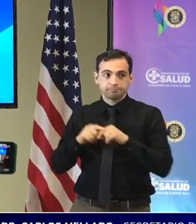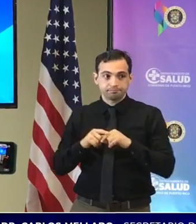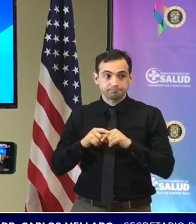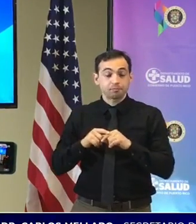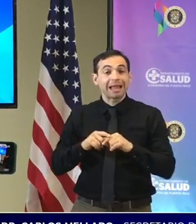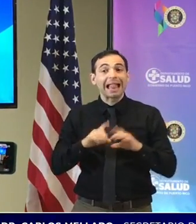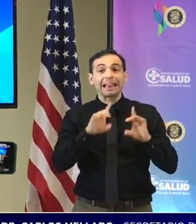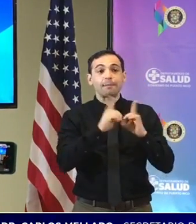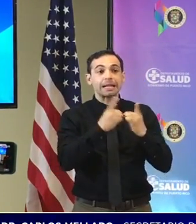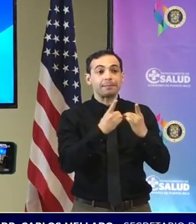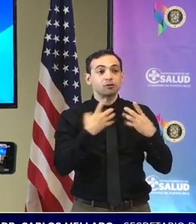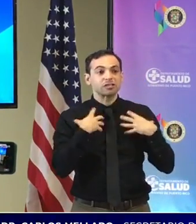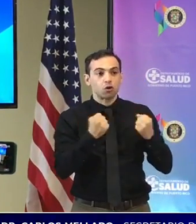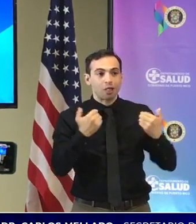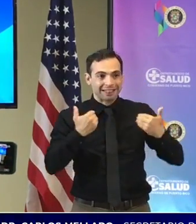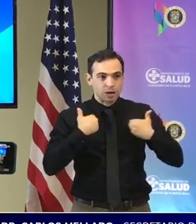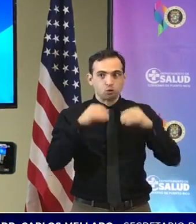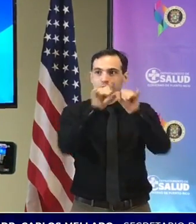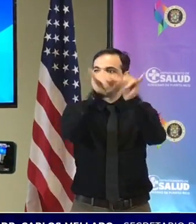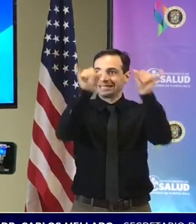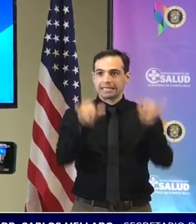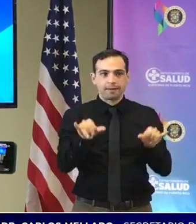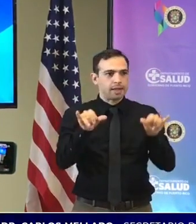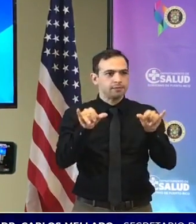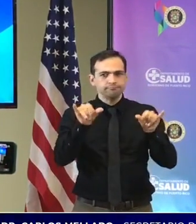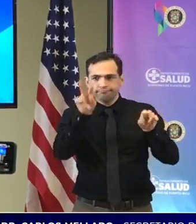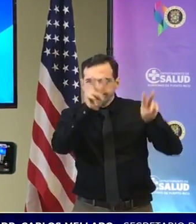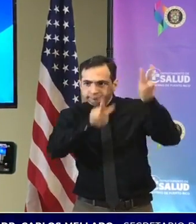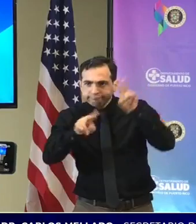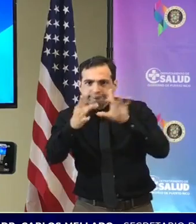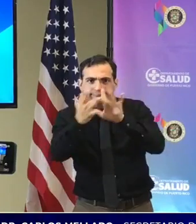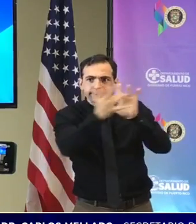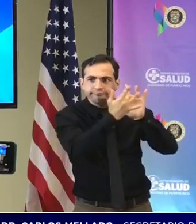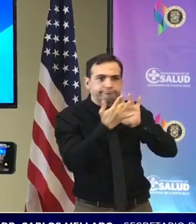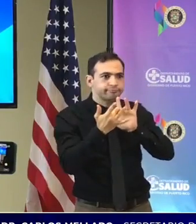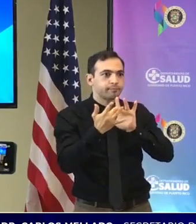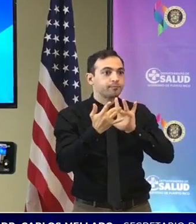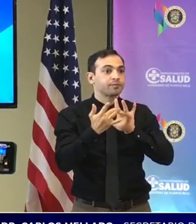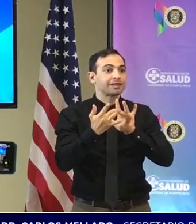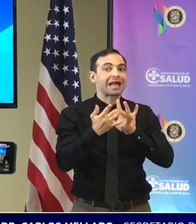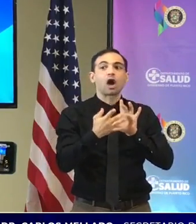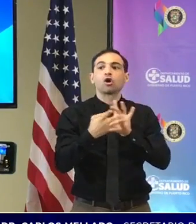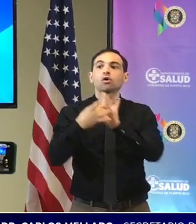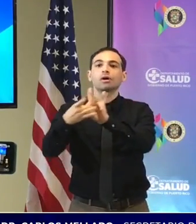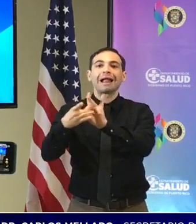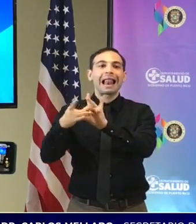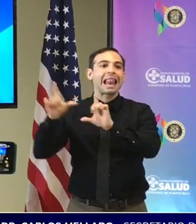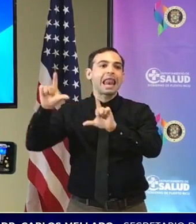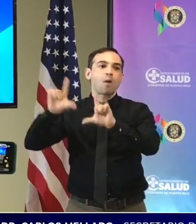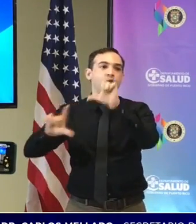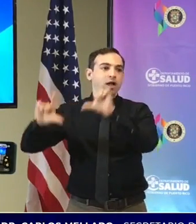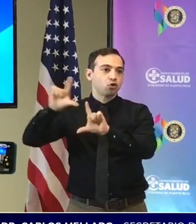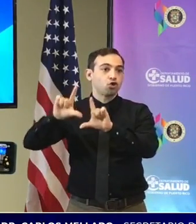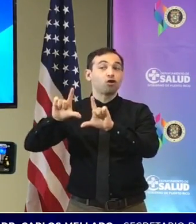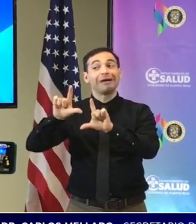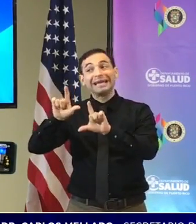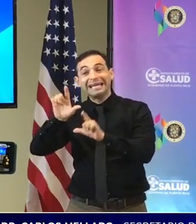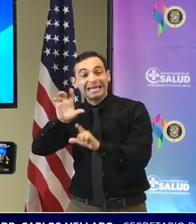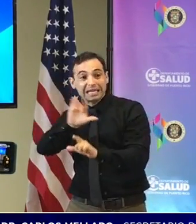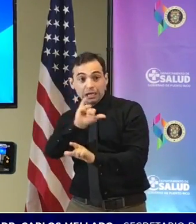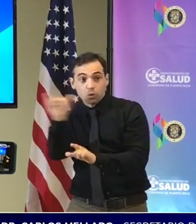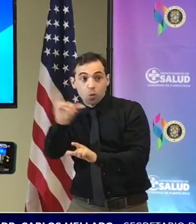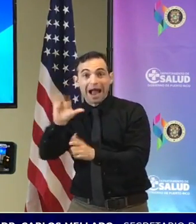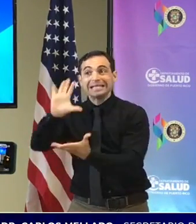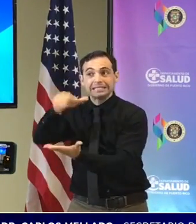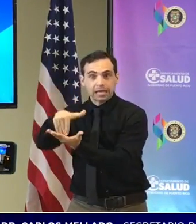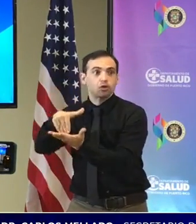departamento de salud está conectado con todos los laboratorios y todos los centros que se hacen pruebas una vez un paciente sale